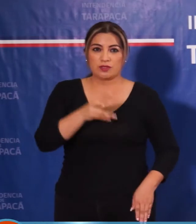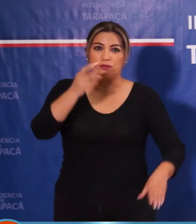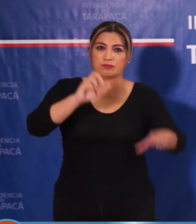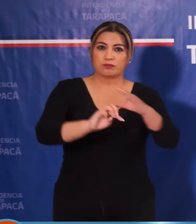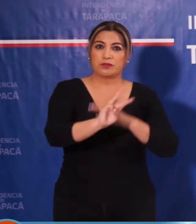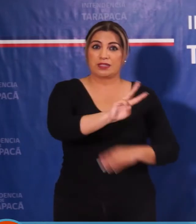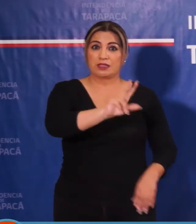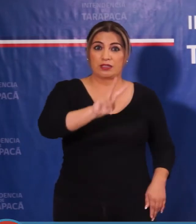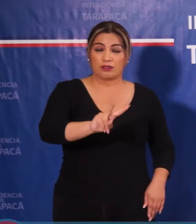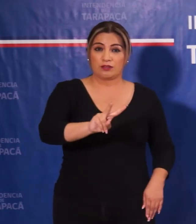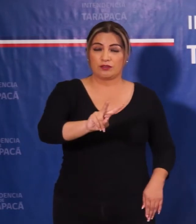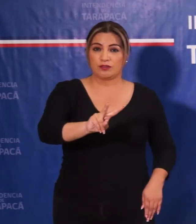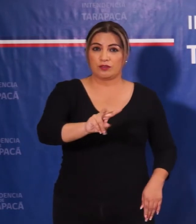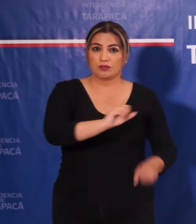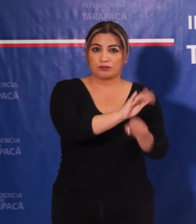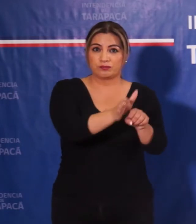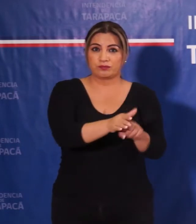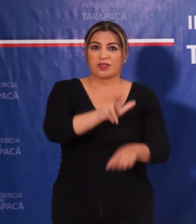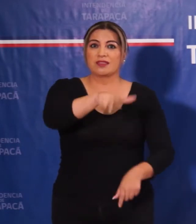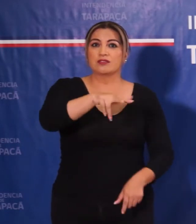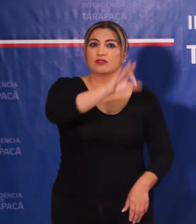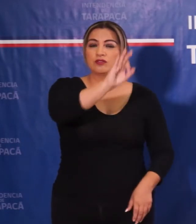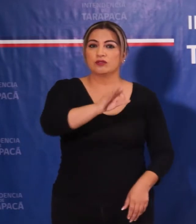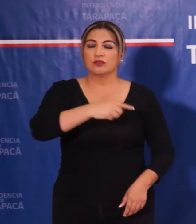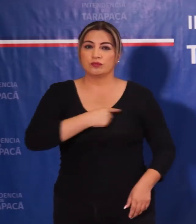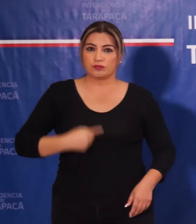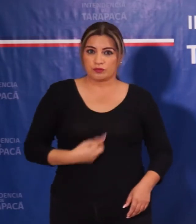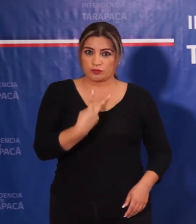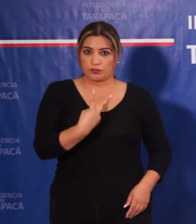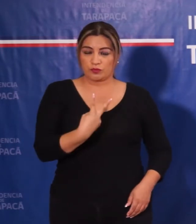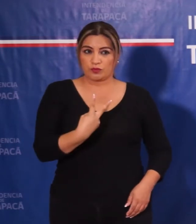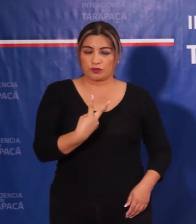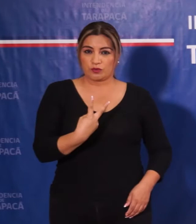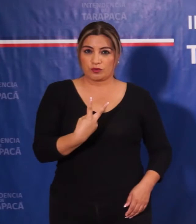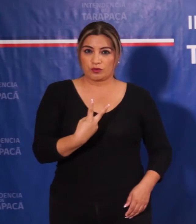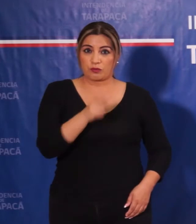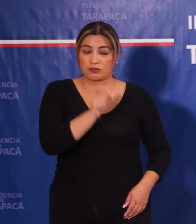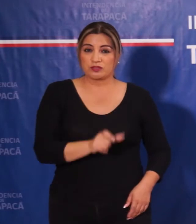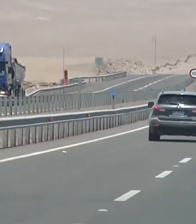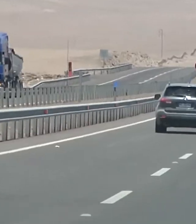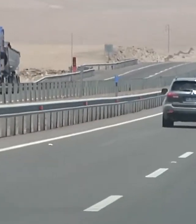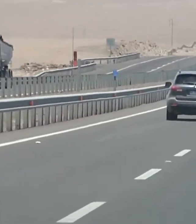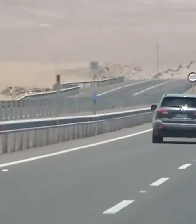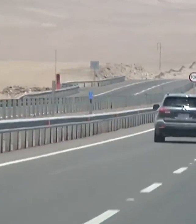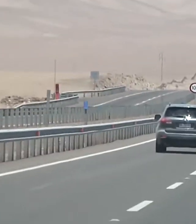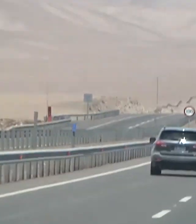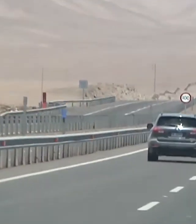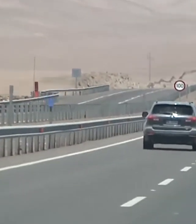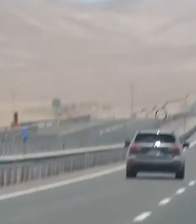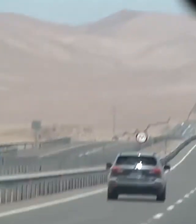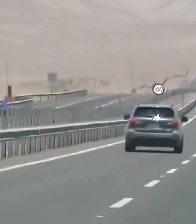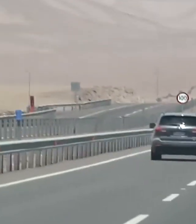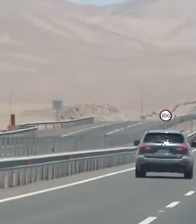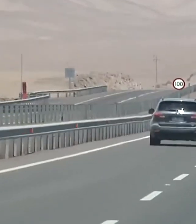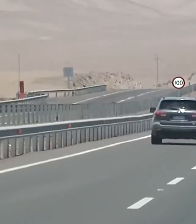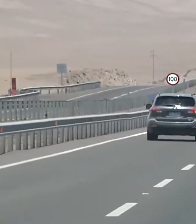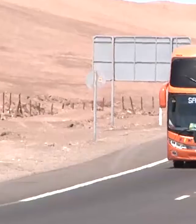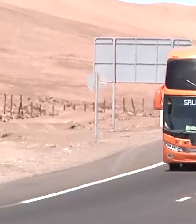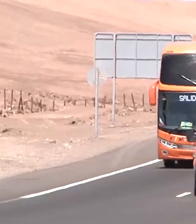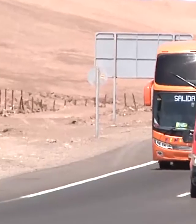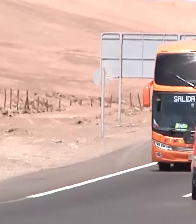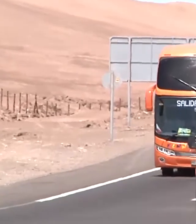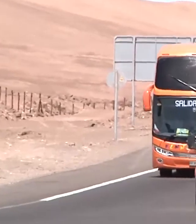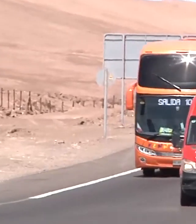32 casos, 18%, pozo al monte 2 casos, un 1%. El jefe de la defensa nacional